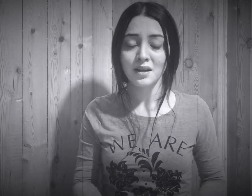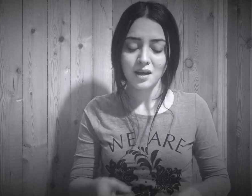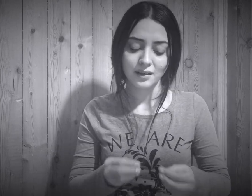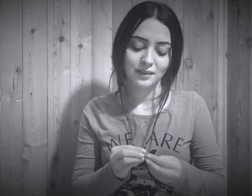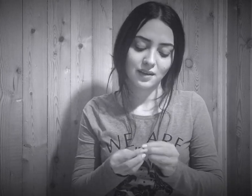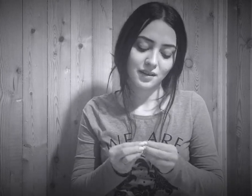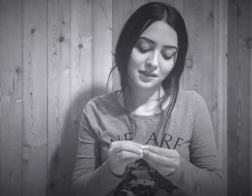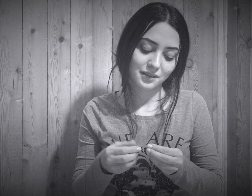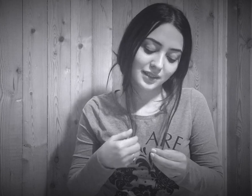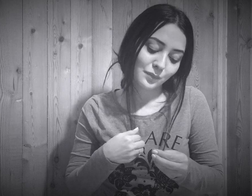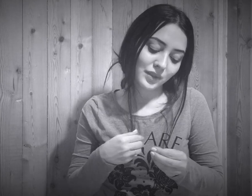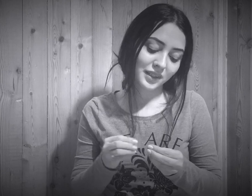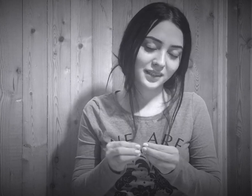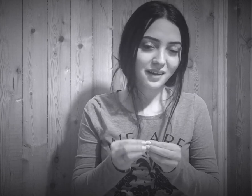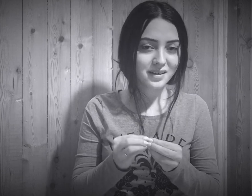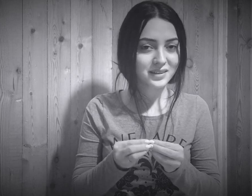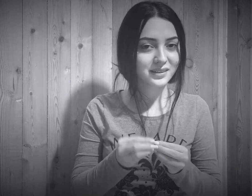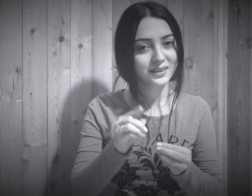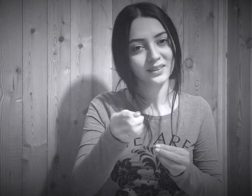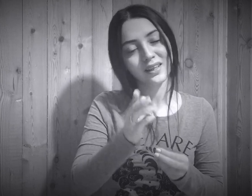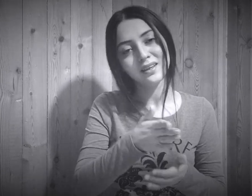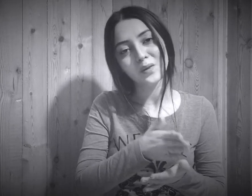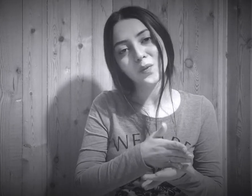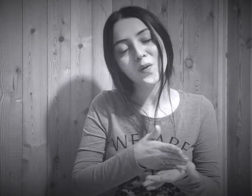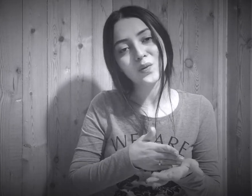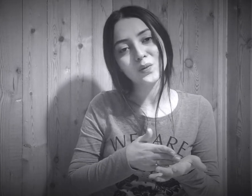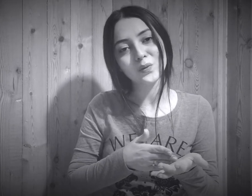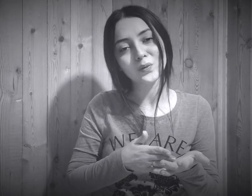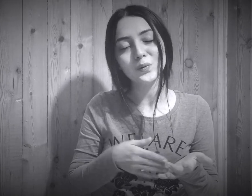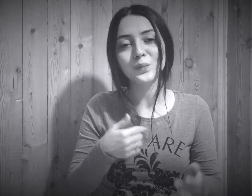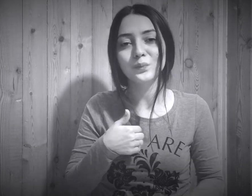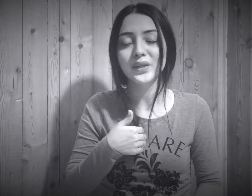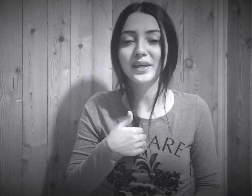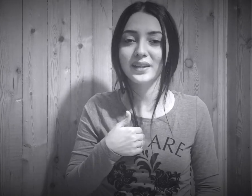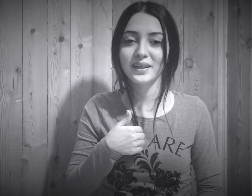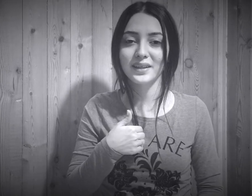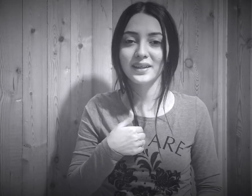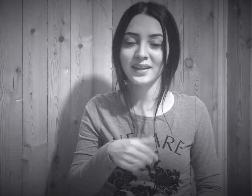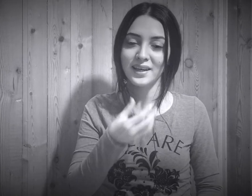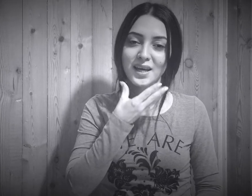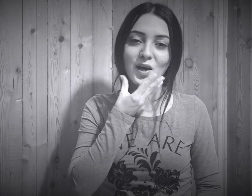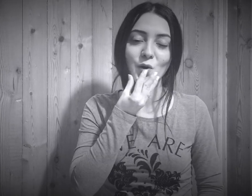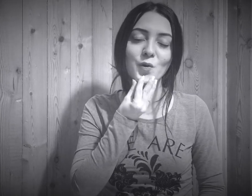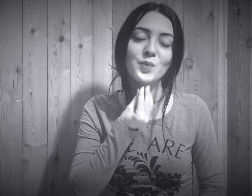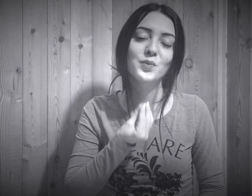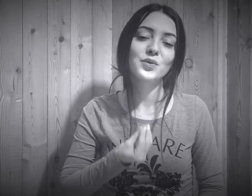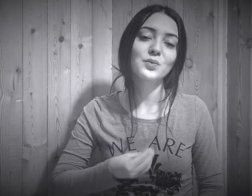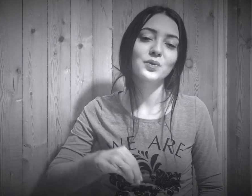Derdimi derdinle böldüm de ömrümü